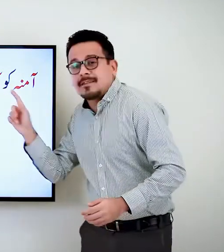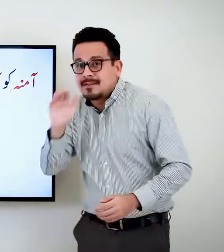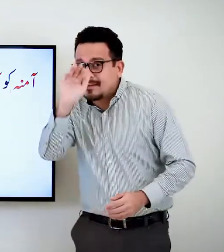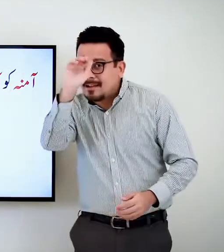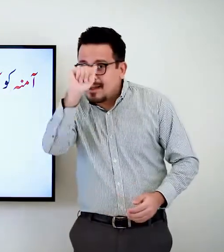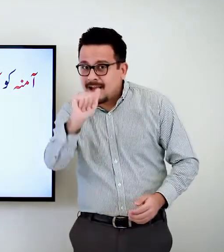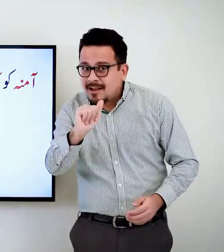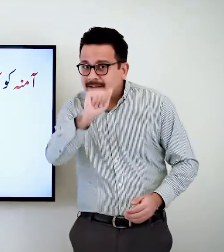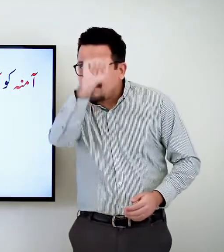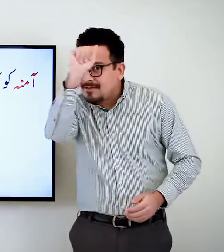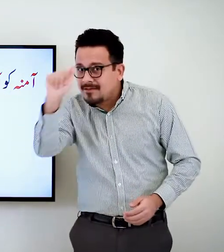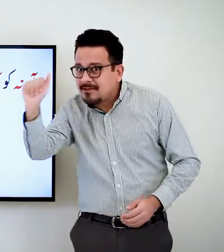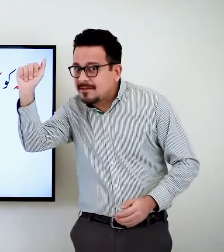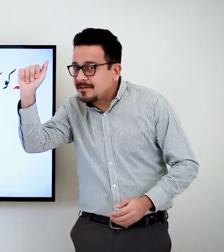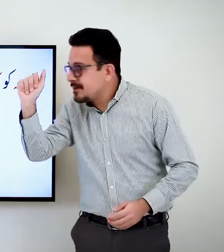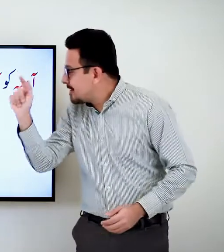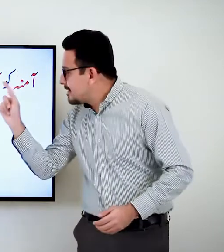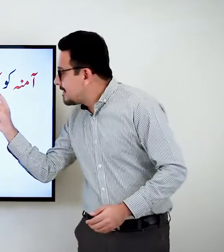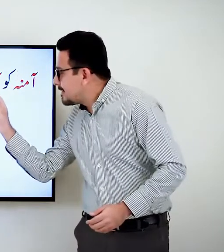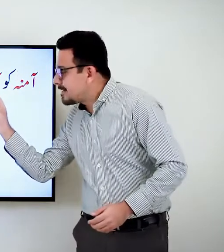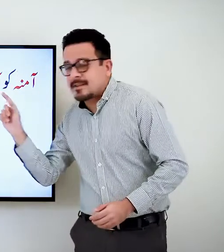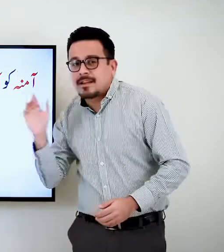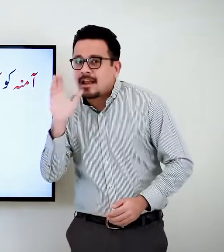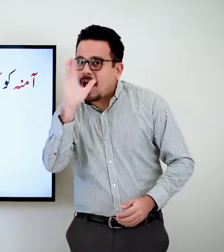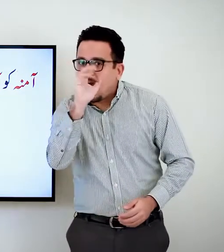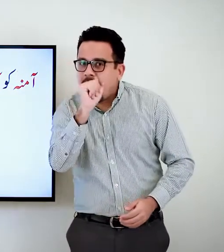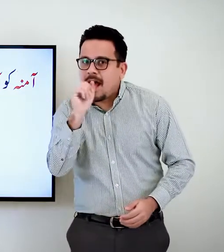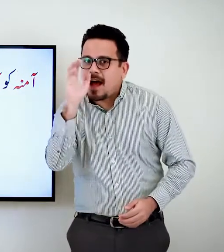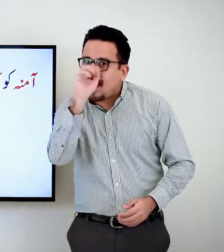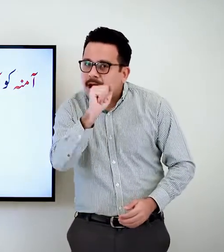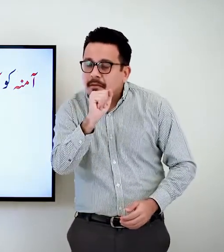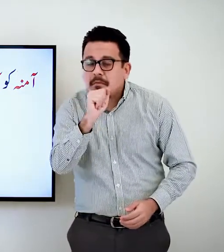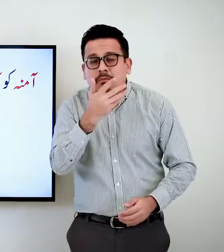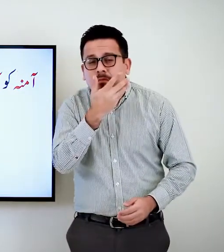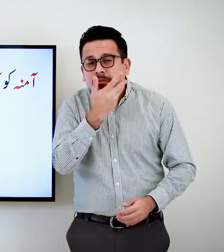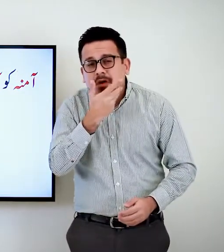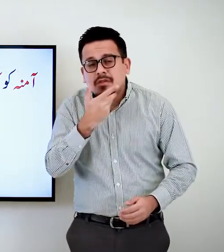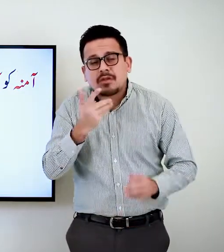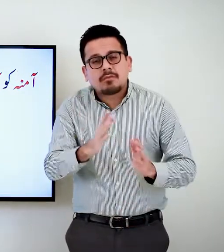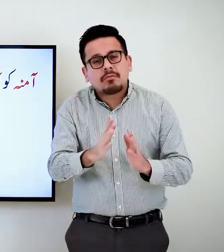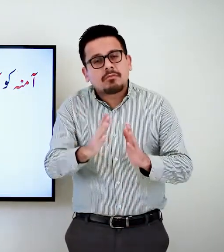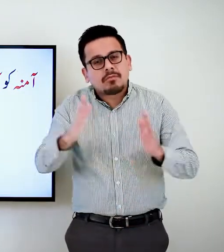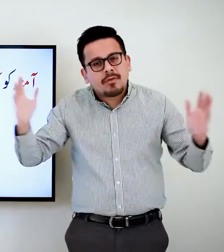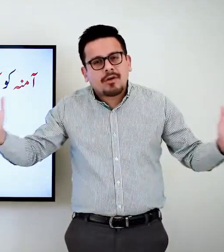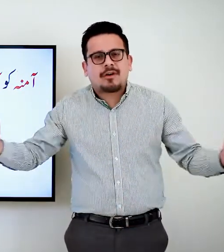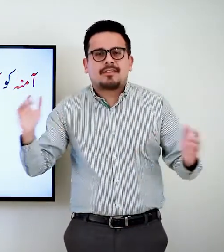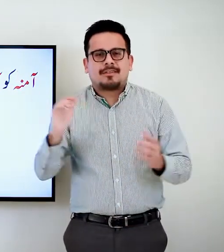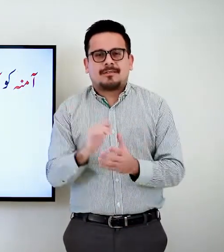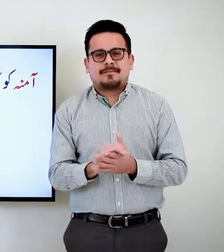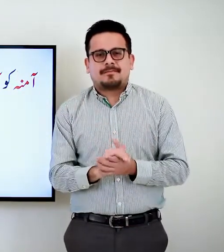ये अलिफ मद्जबर आ से आम जो इसे बहुत पसंद थे